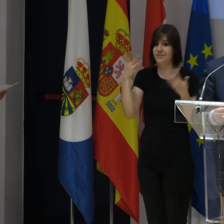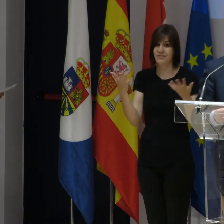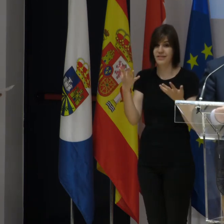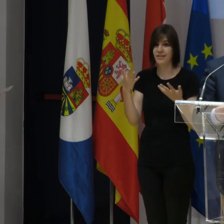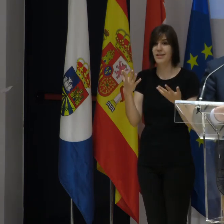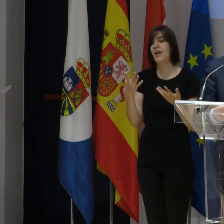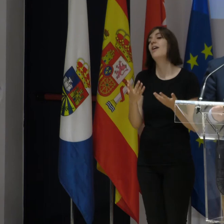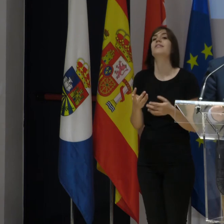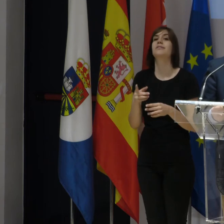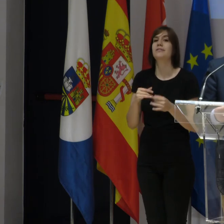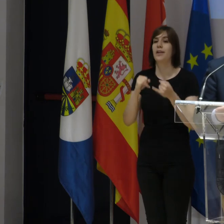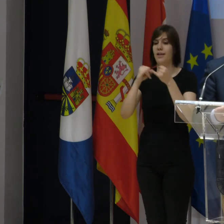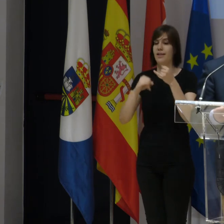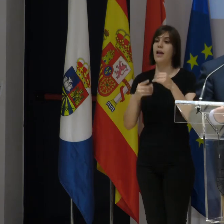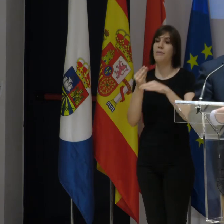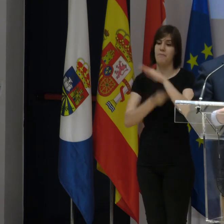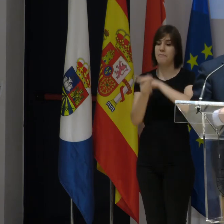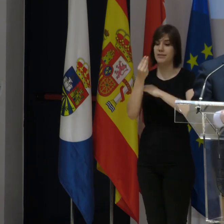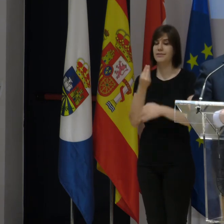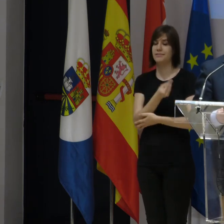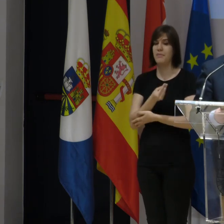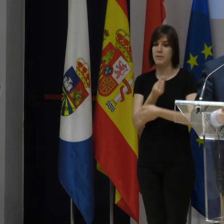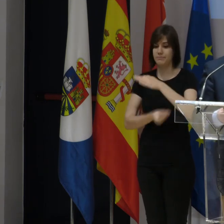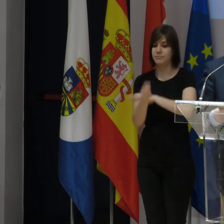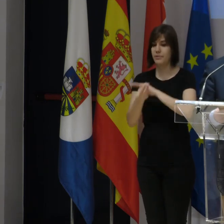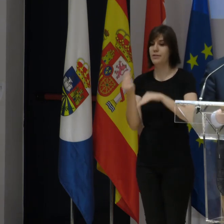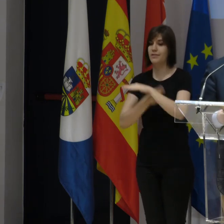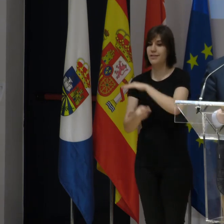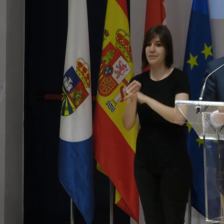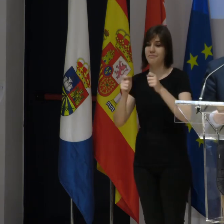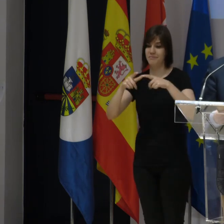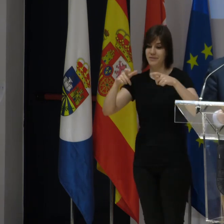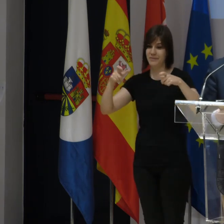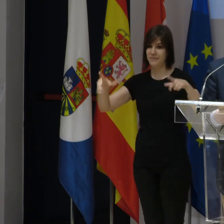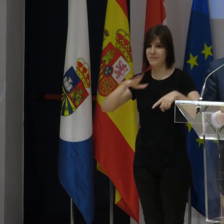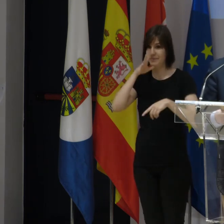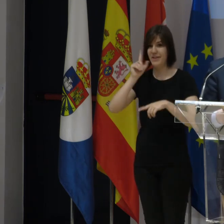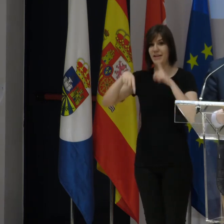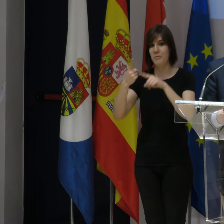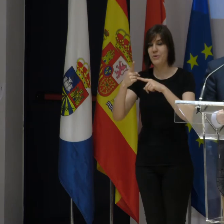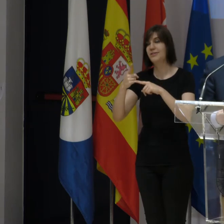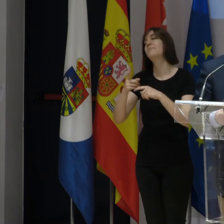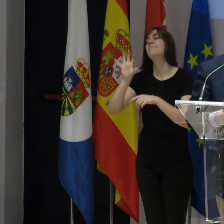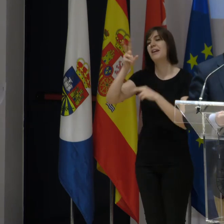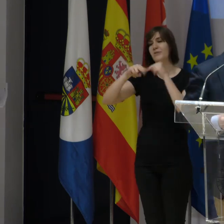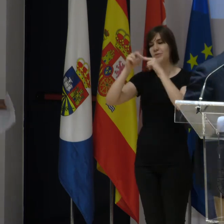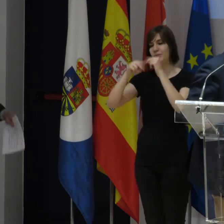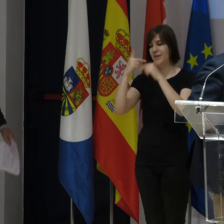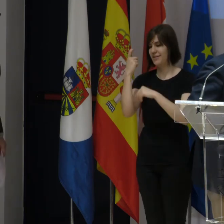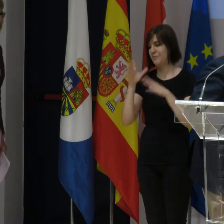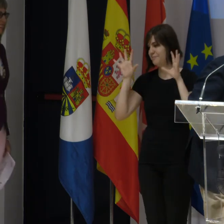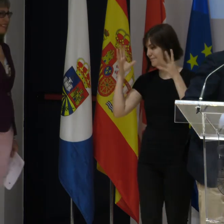podamos remontar la curva de la natalidad, haciendo posible que la gente pueda tener hijos, porque los necesitamos luego para que construyan el país. Muchas gracias a todos.